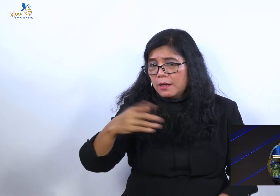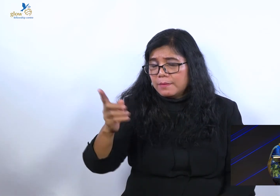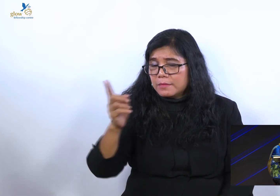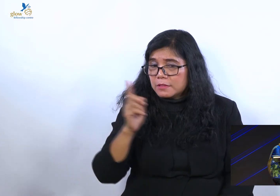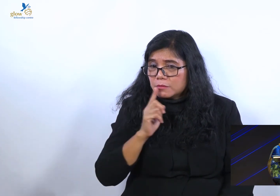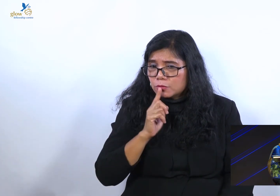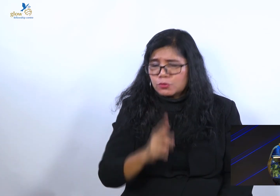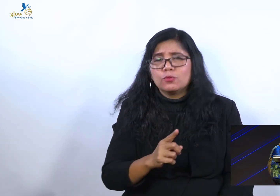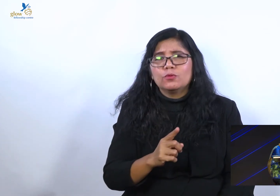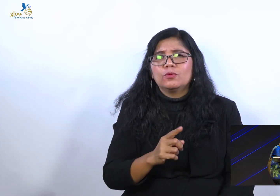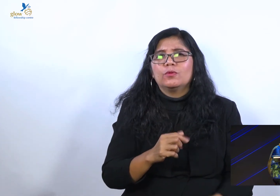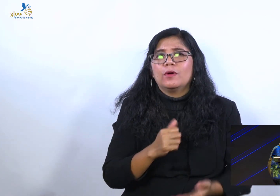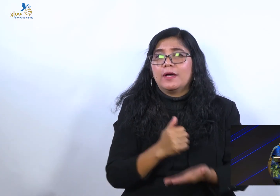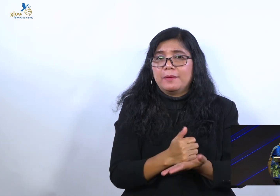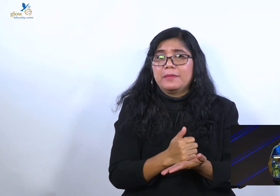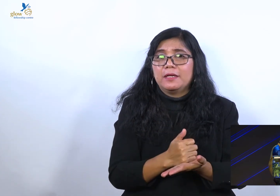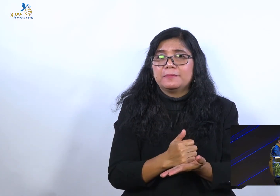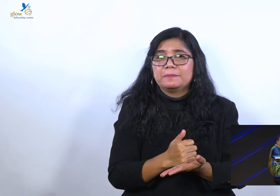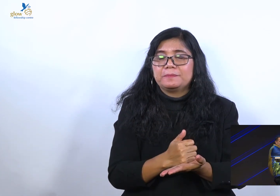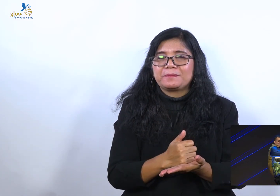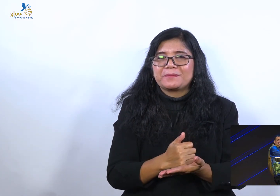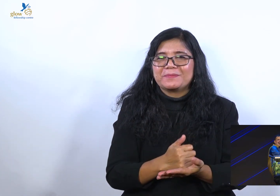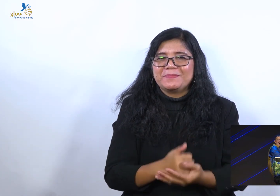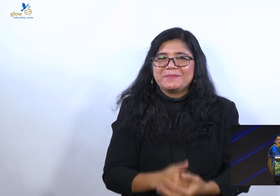lebih sungguh.